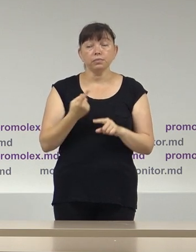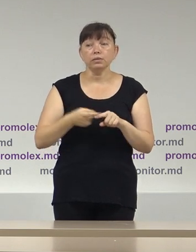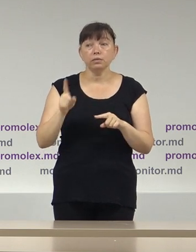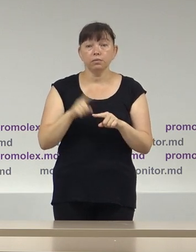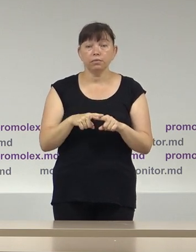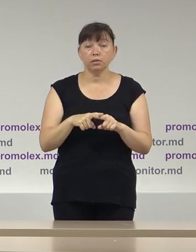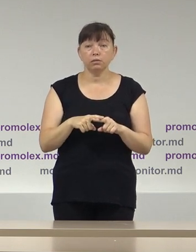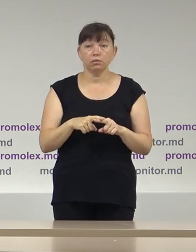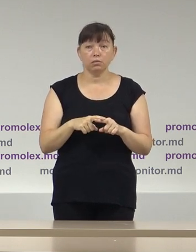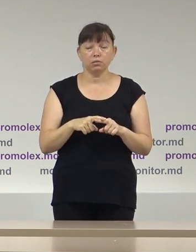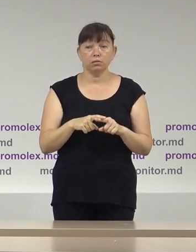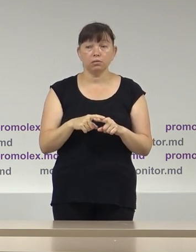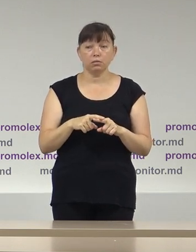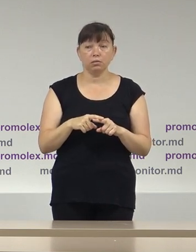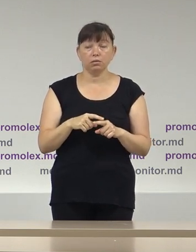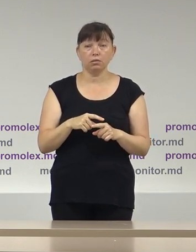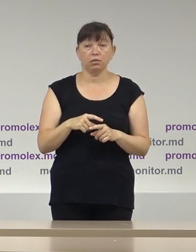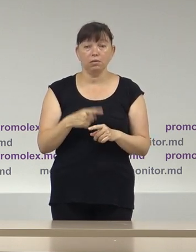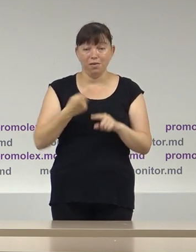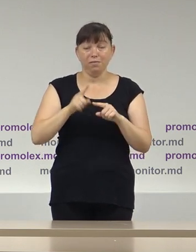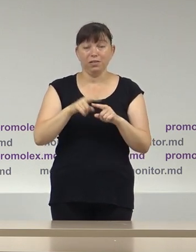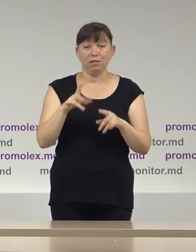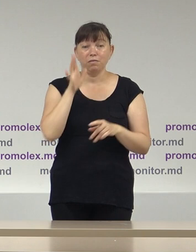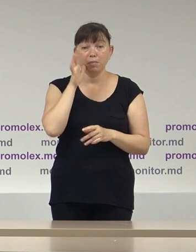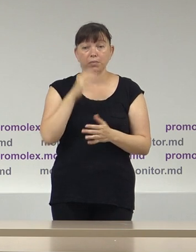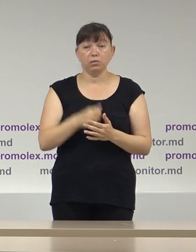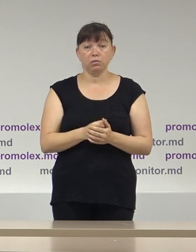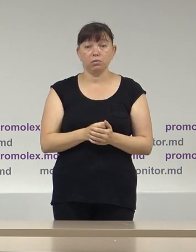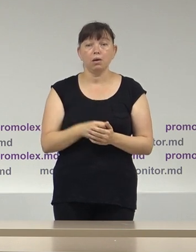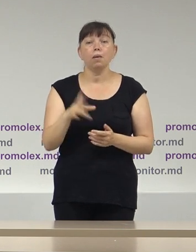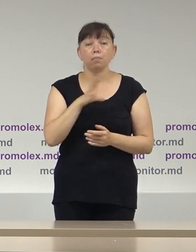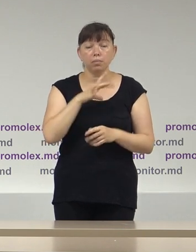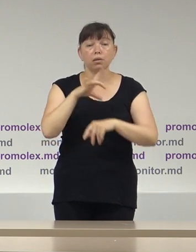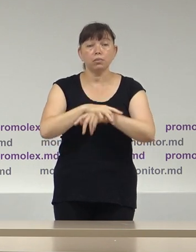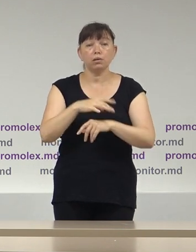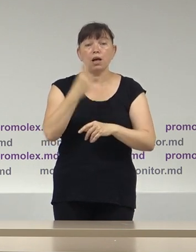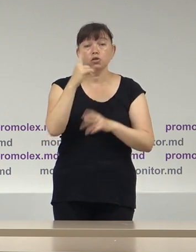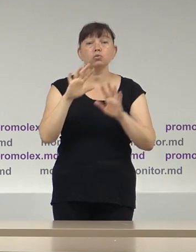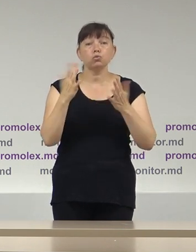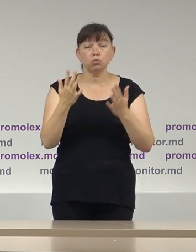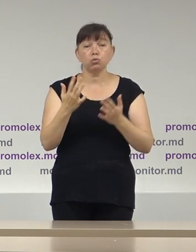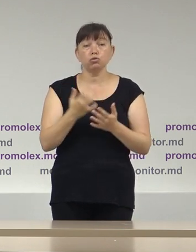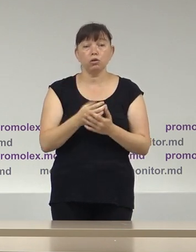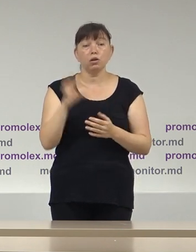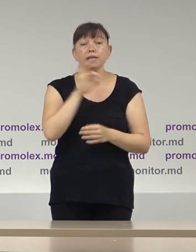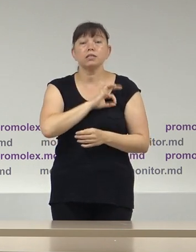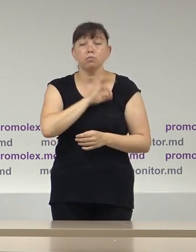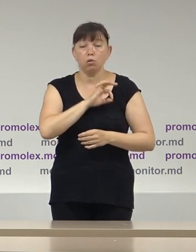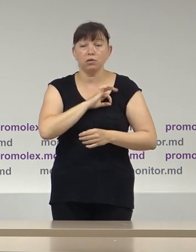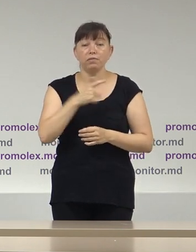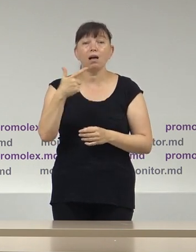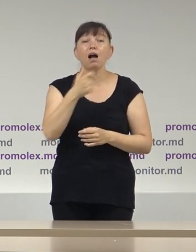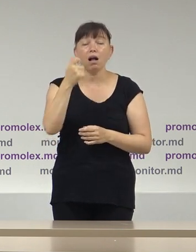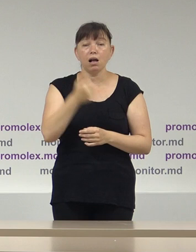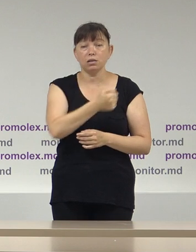altercație a fost constatat cel puțin un caz de utilizare a gazelor